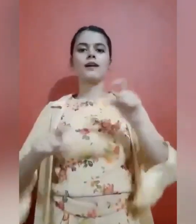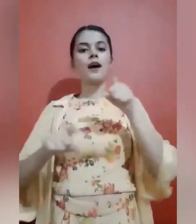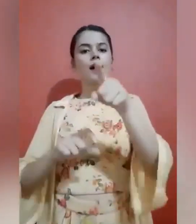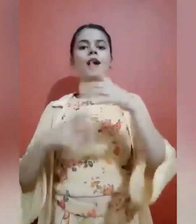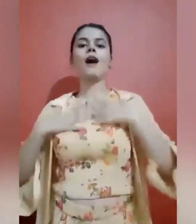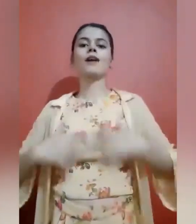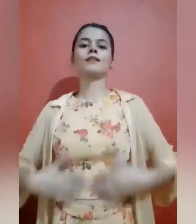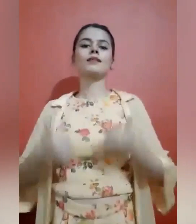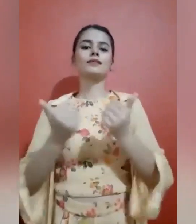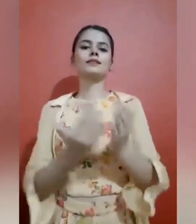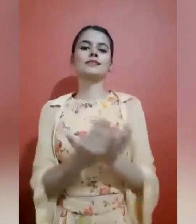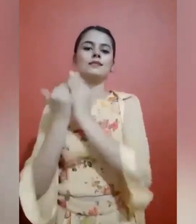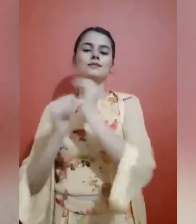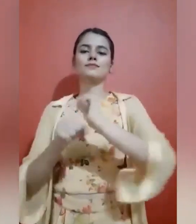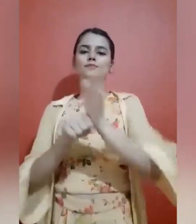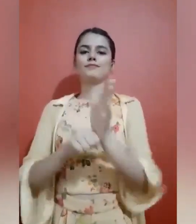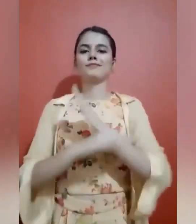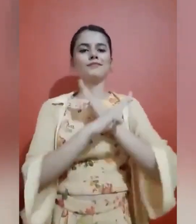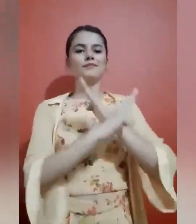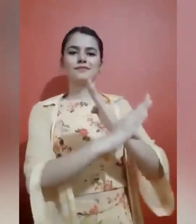उपाय है कौरोना से बचने का